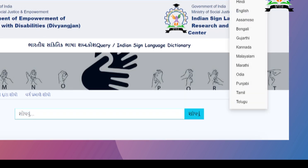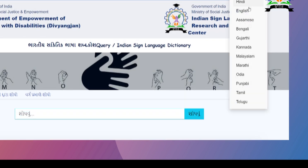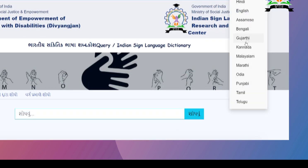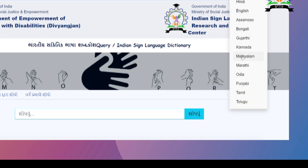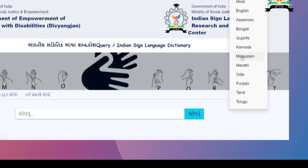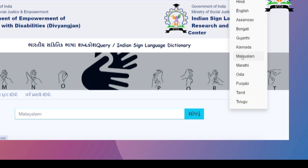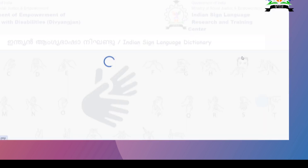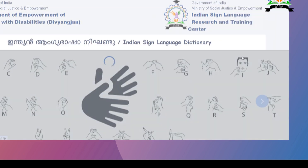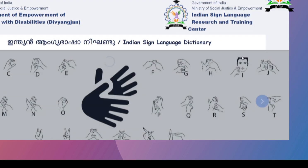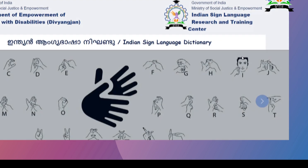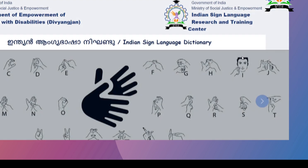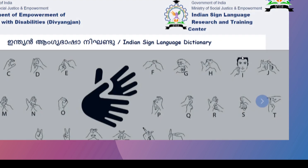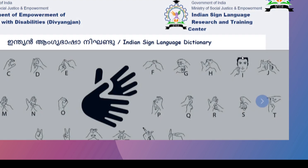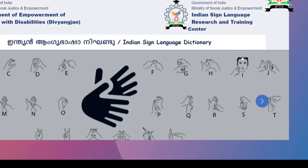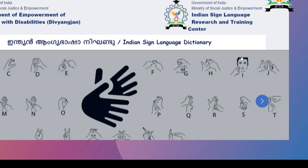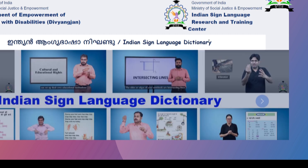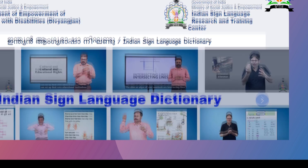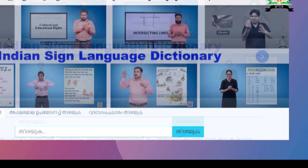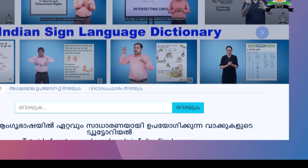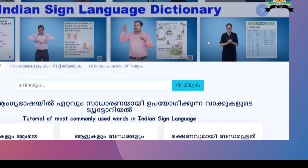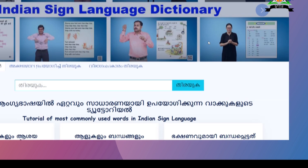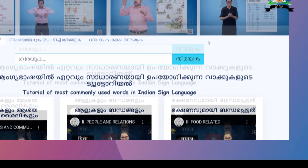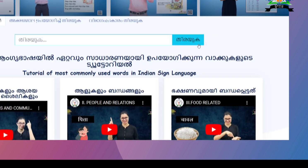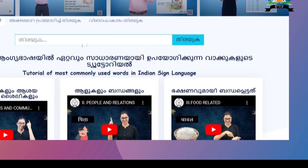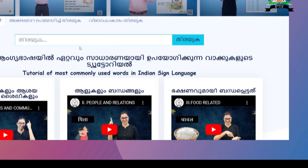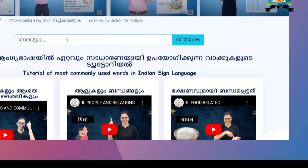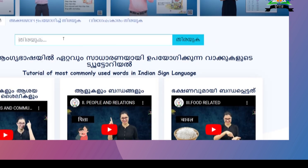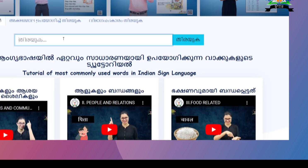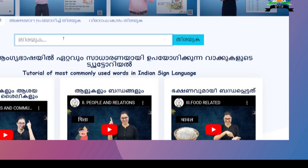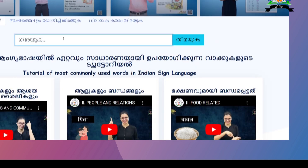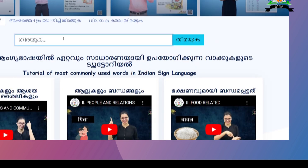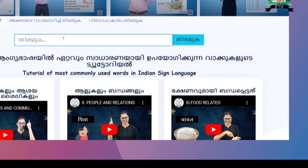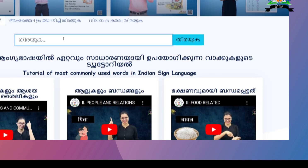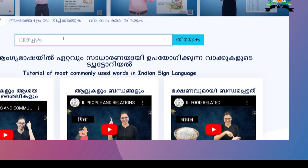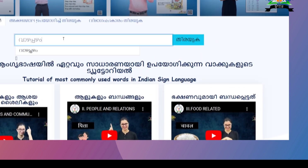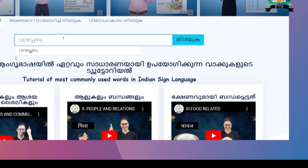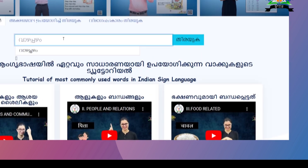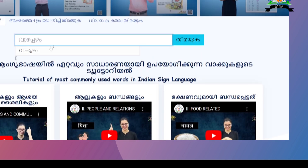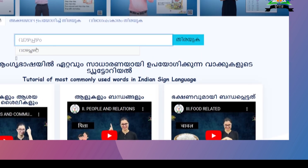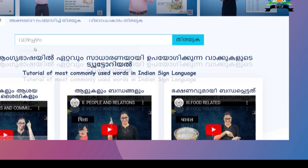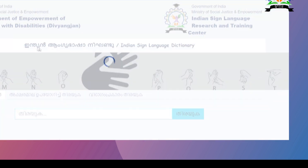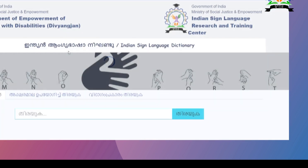कि अब्दकोश वेबसाओं